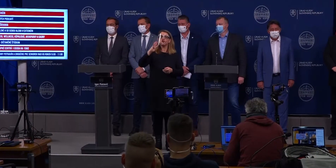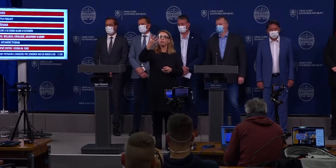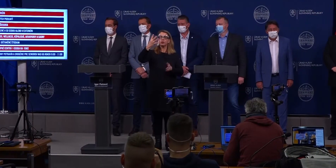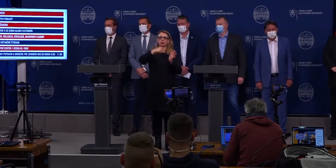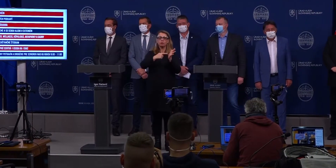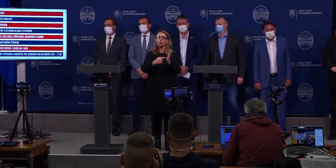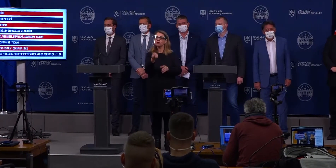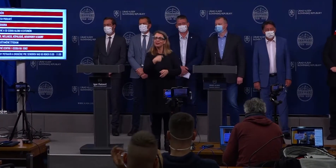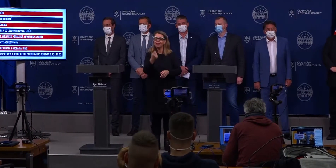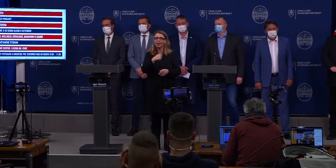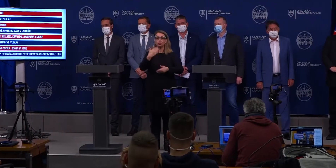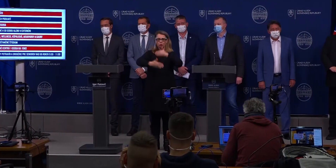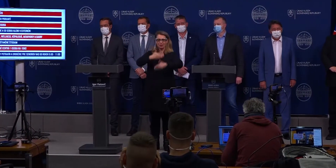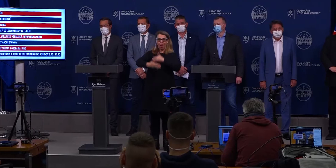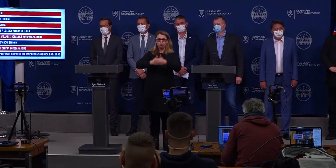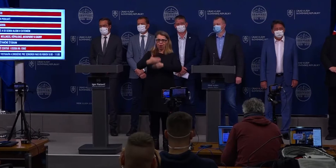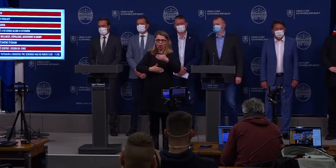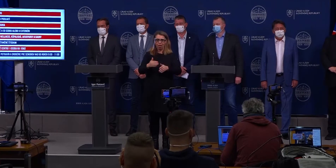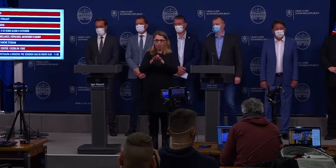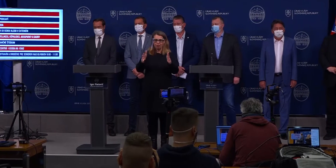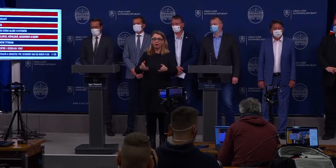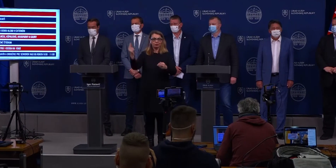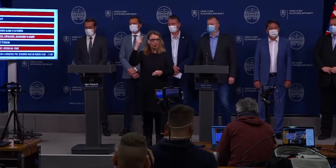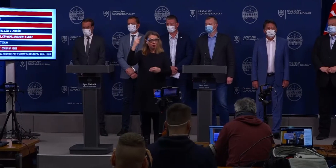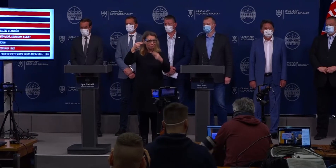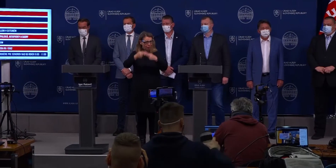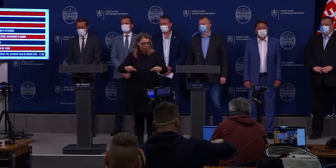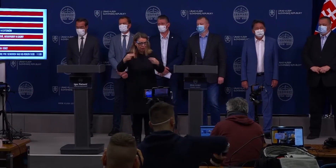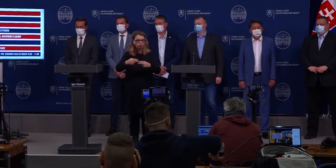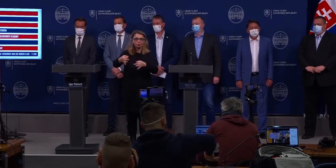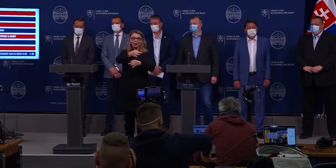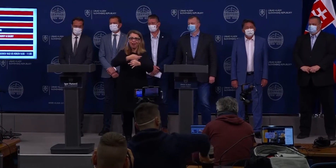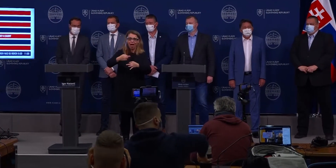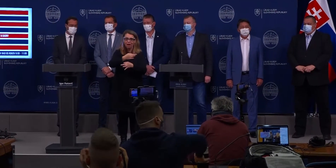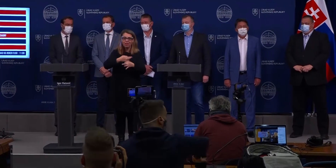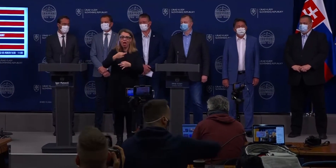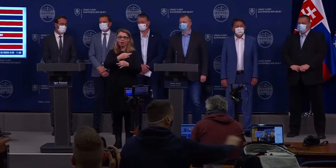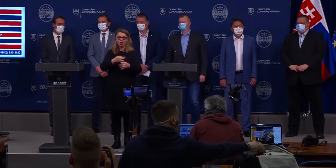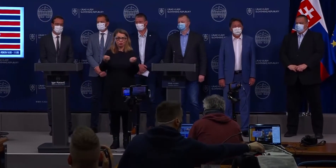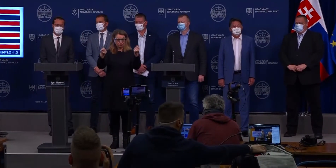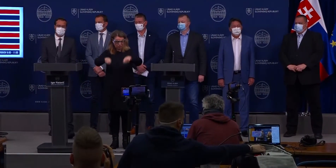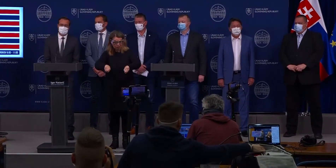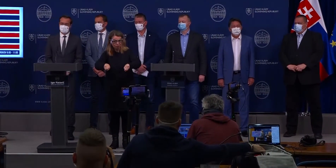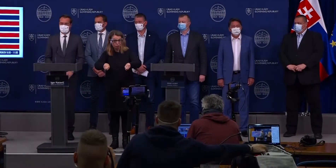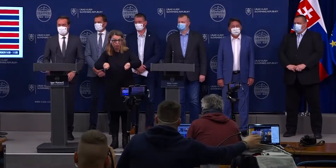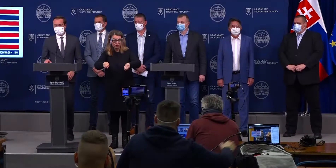bod, čiže jedlo len zabalené. To znamená, že reštaurácie kaviárne budú zatvorené?